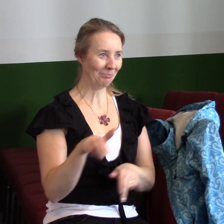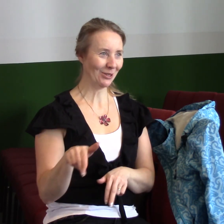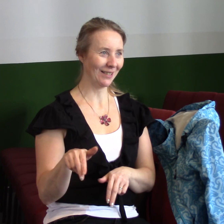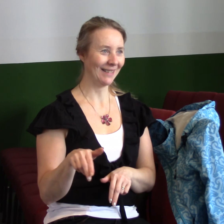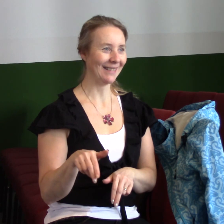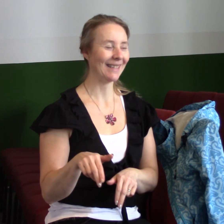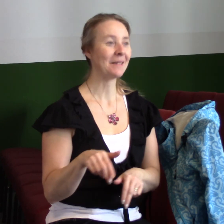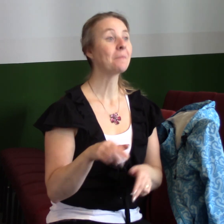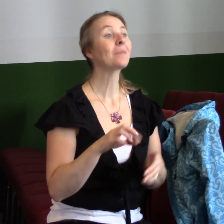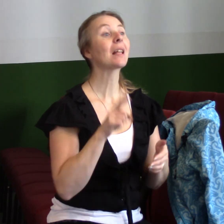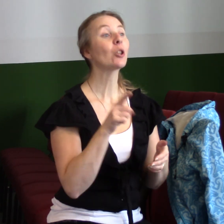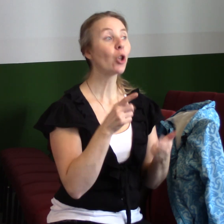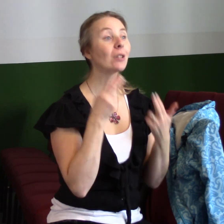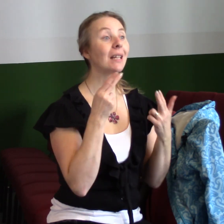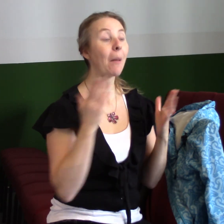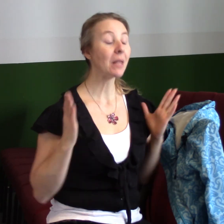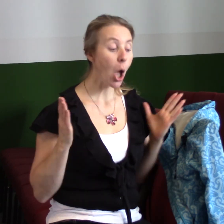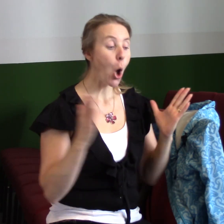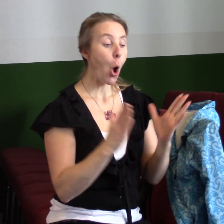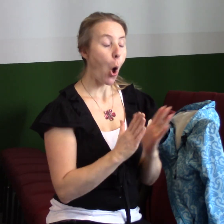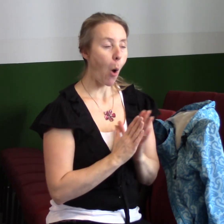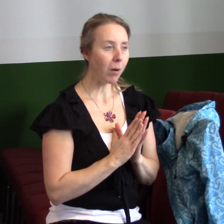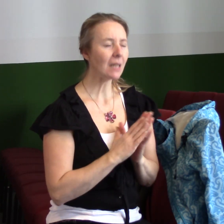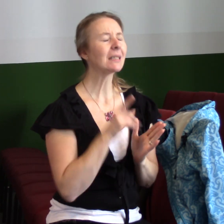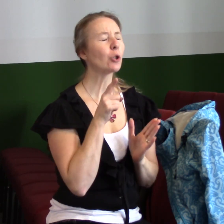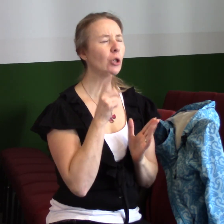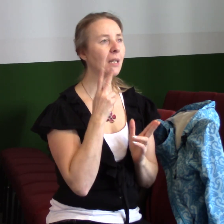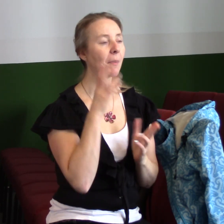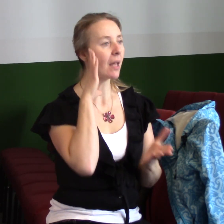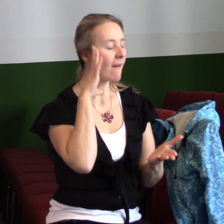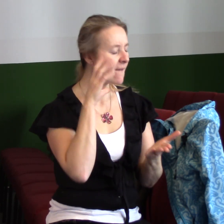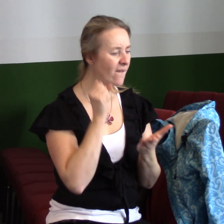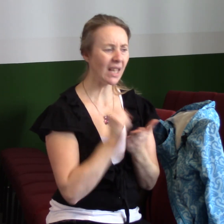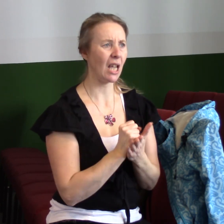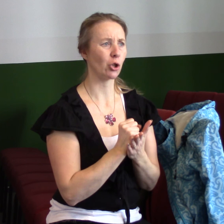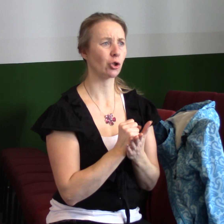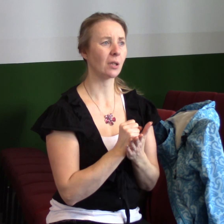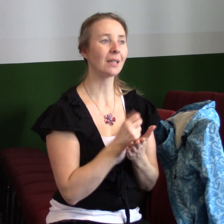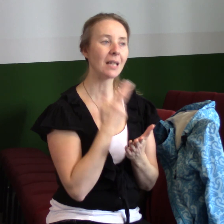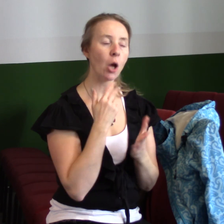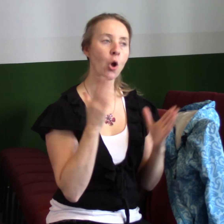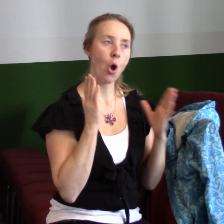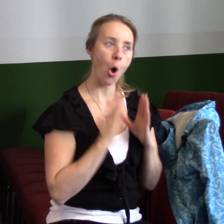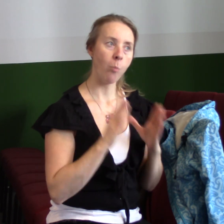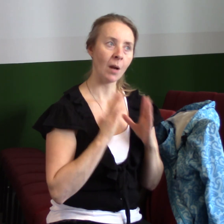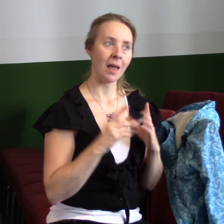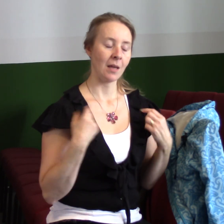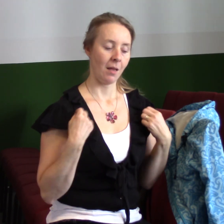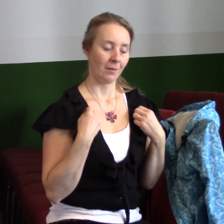je přivlastnit si, uvěřit tomu ten aktivní postoj. Oblékání je aktivita. To není pasivní